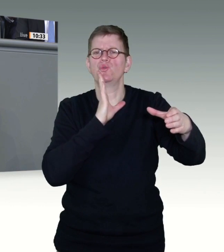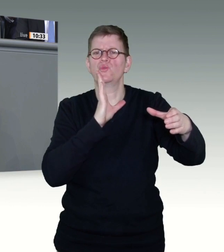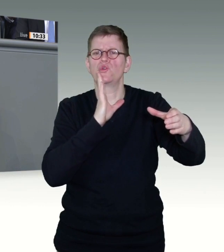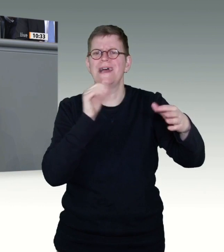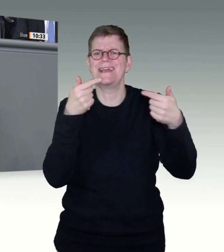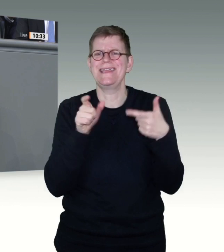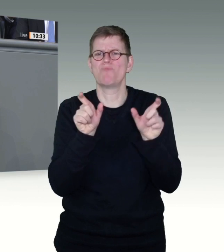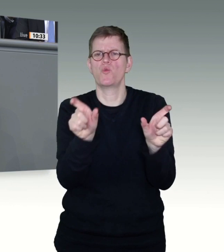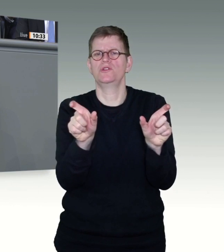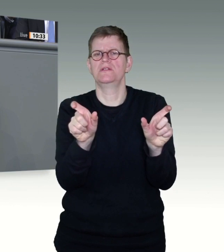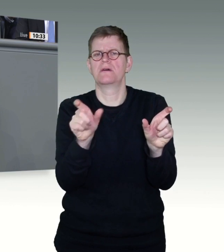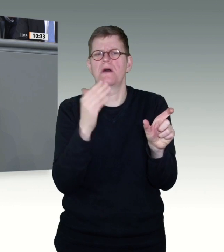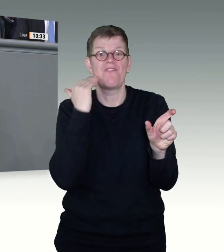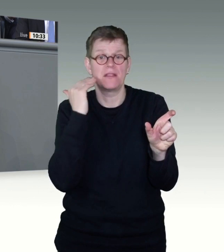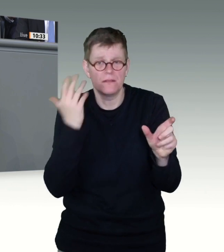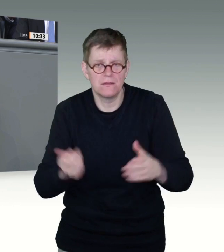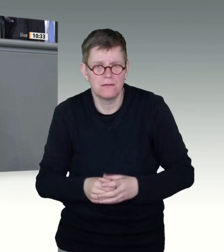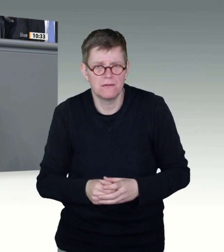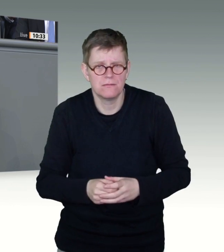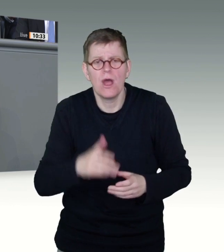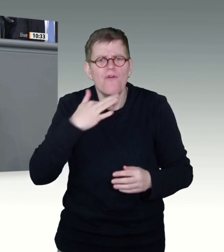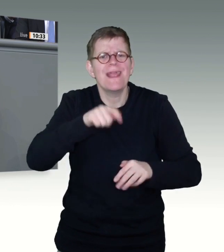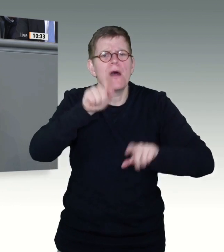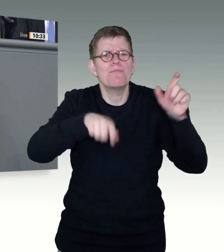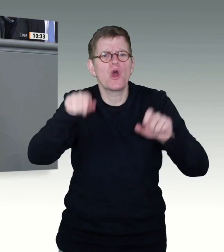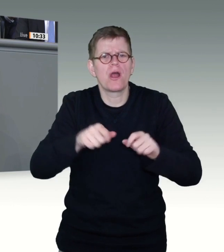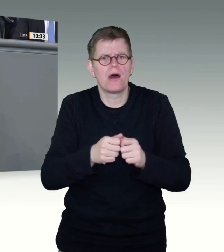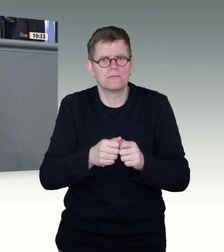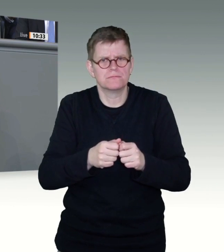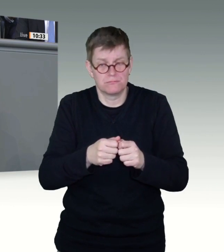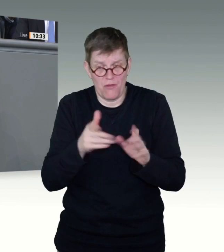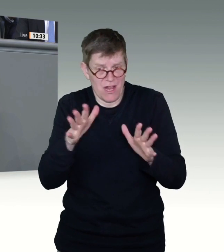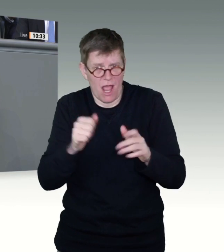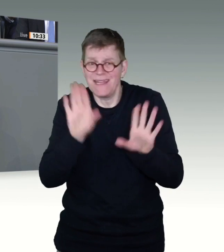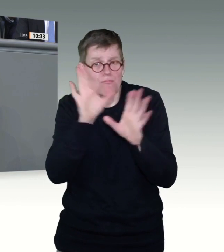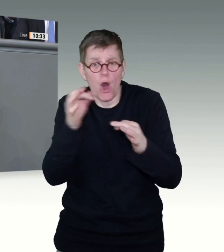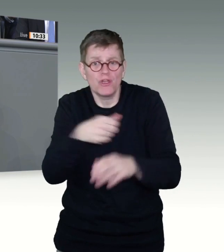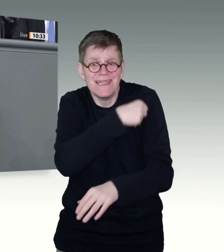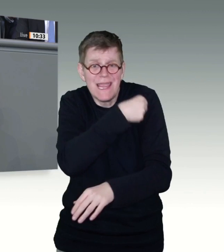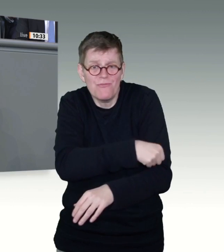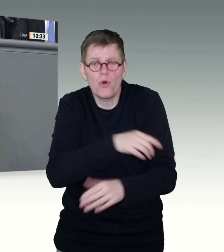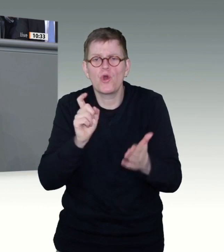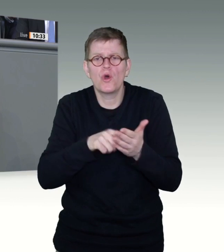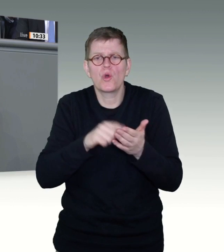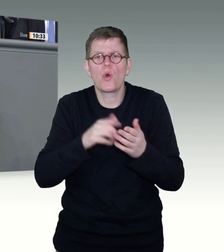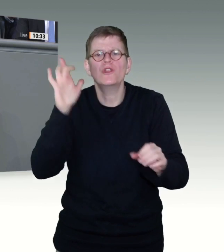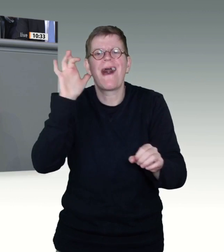wissenschaftlich basierte Strategie entwickeln. Und das, was die Bundesregierung uns anbietet, ist ein unerträgliches Chaos.